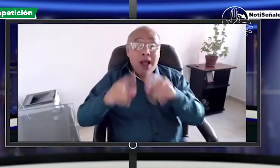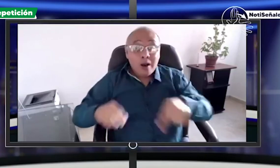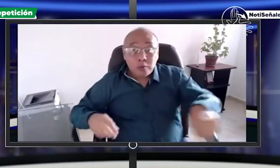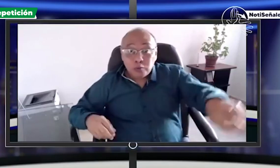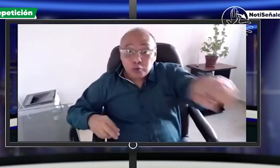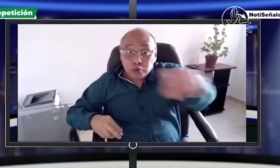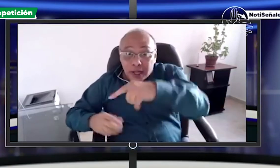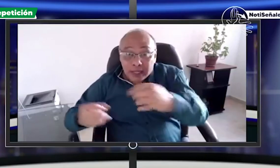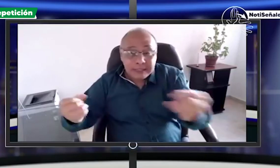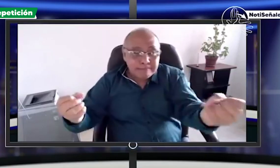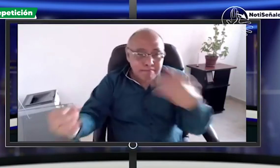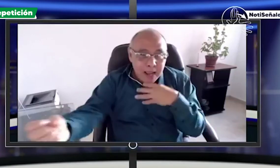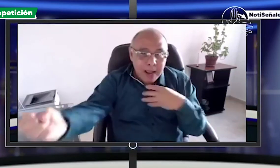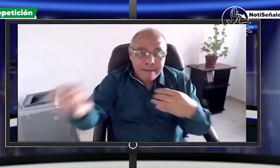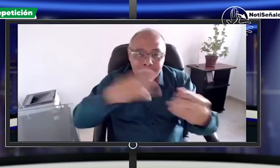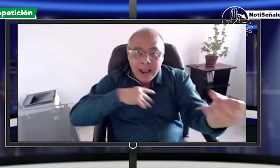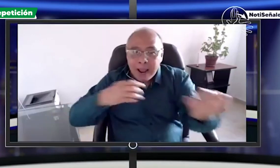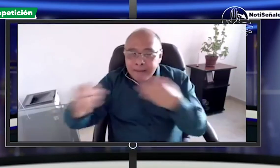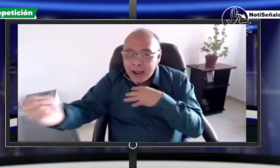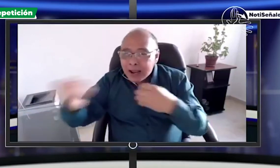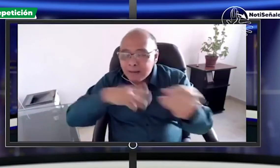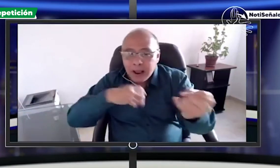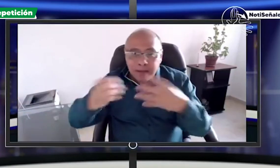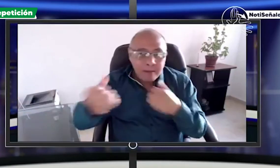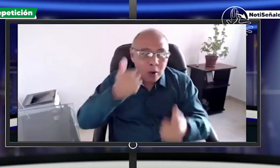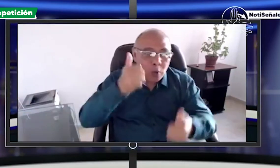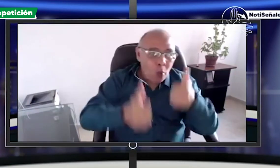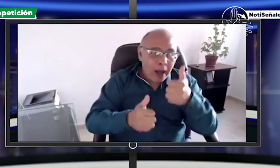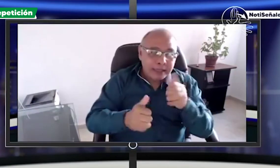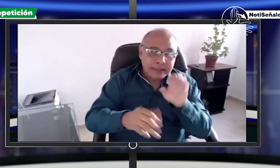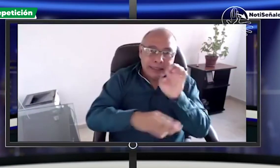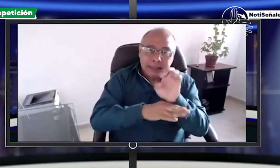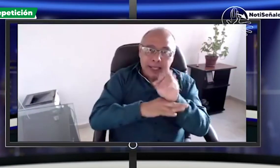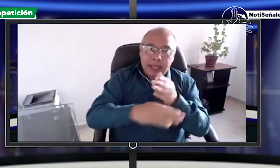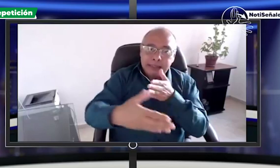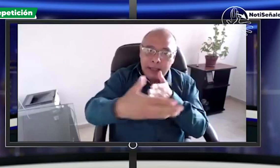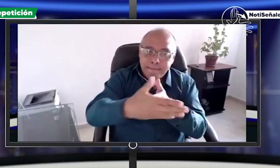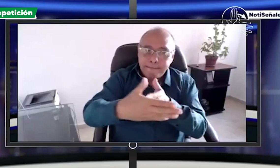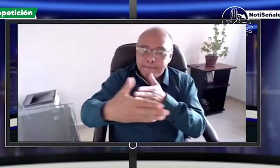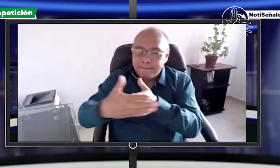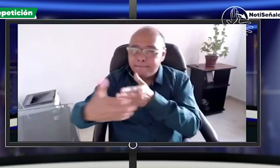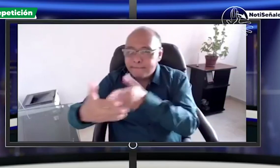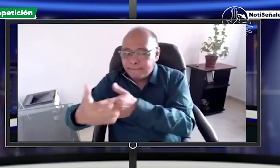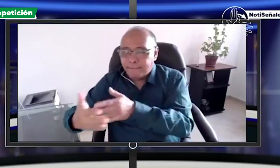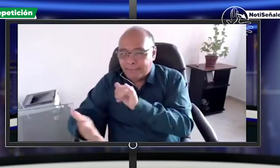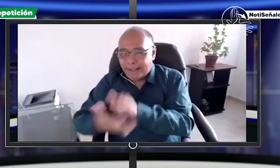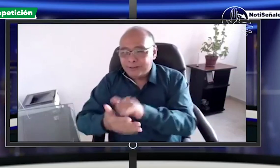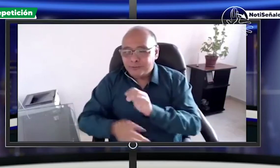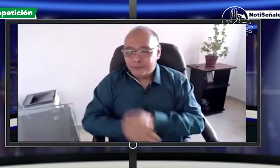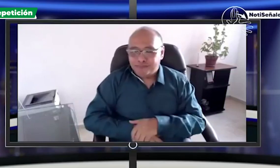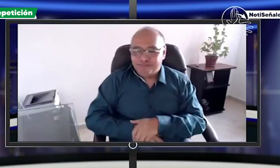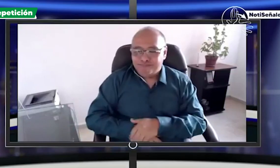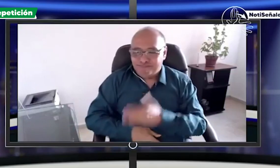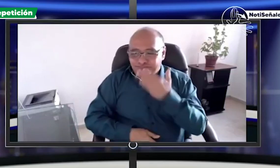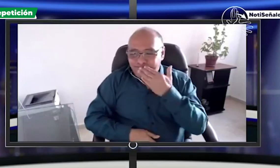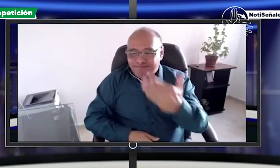su atención esperamos que no sea solamente desde nosotros como Fenas Paul sino que ustedes también puedan enviarnos vídeos